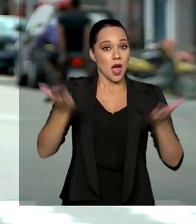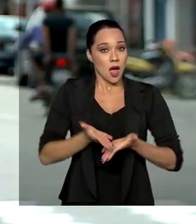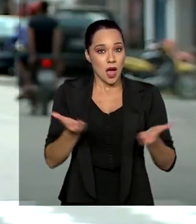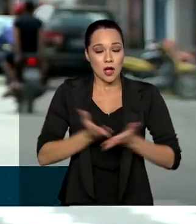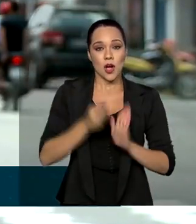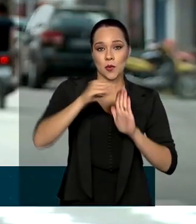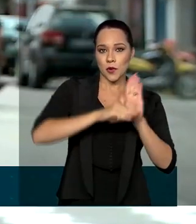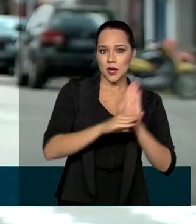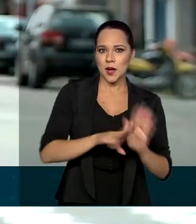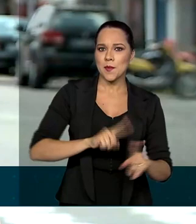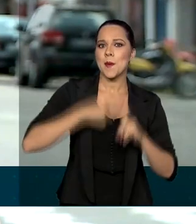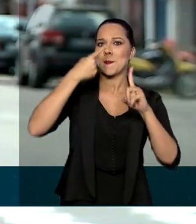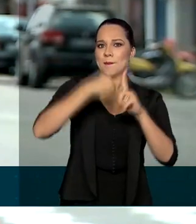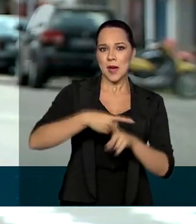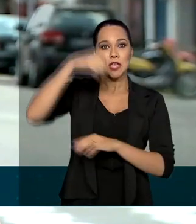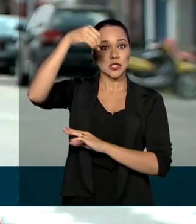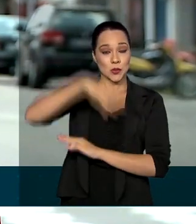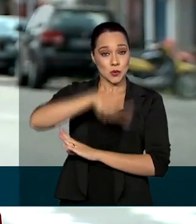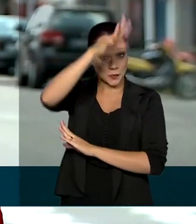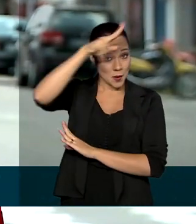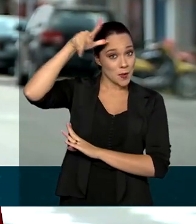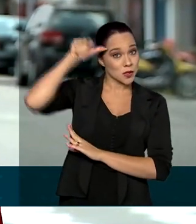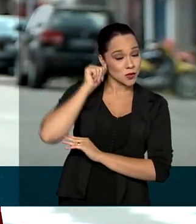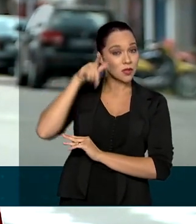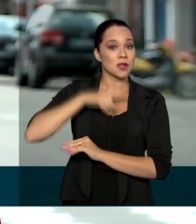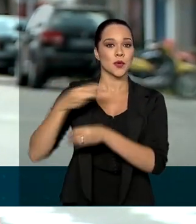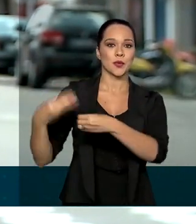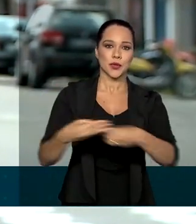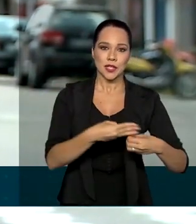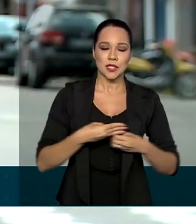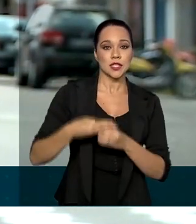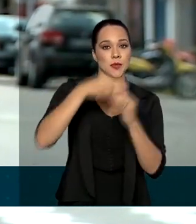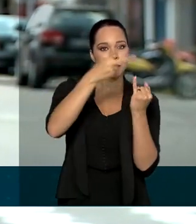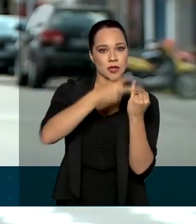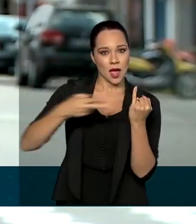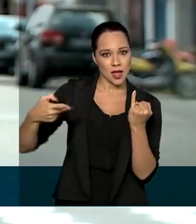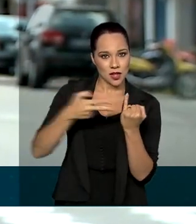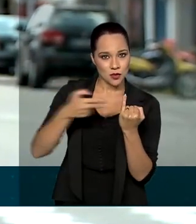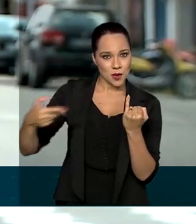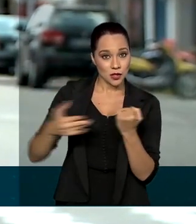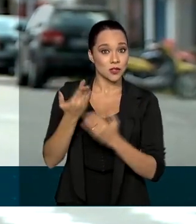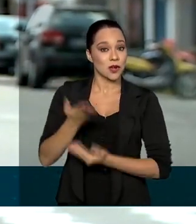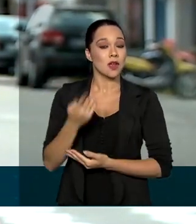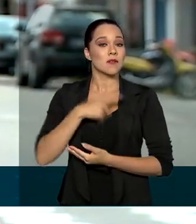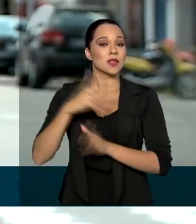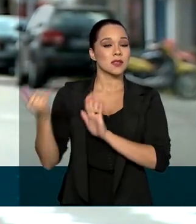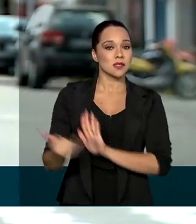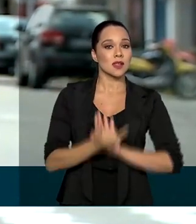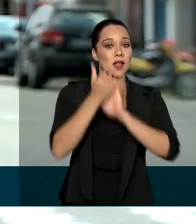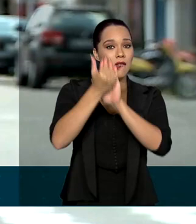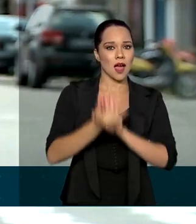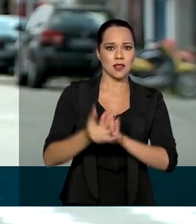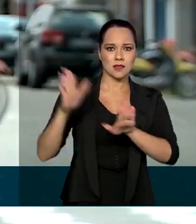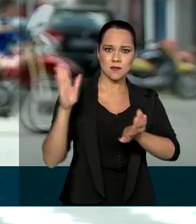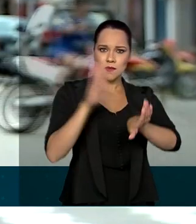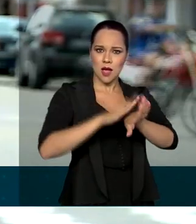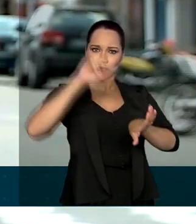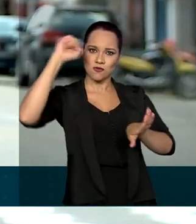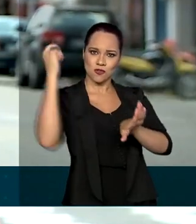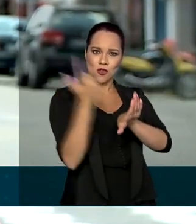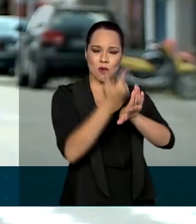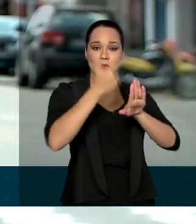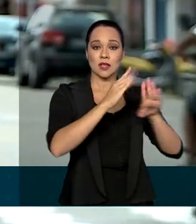programa Mais Luz para a Amazônia vai incluir municípios da ilha do Marajó. Serão instaladas placas solares nas